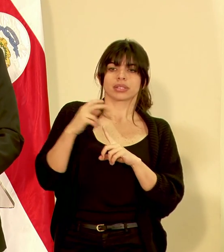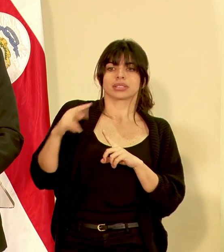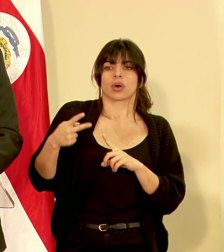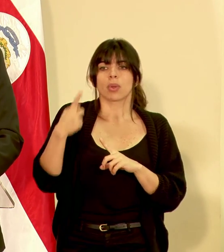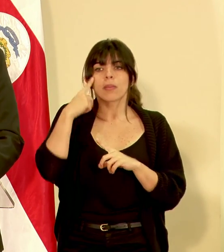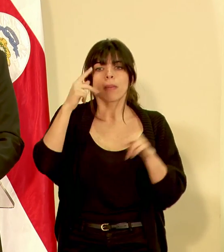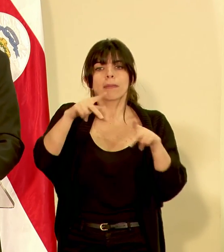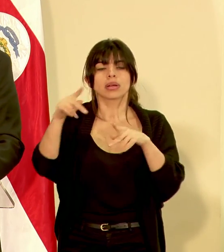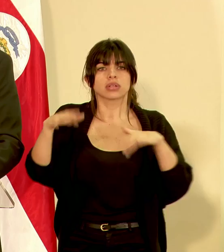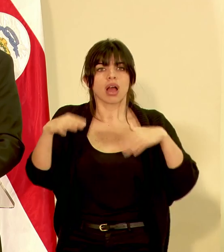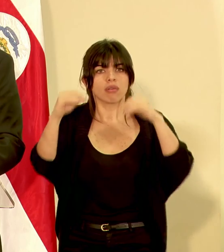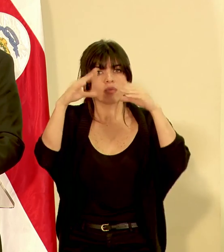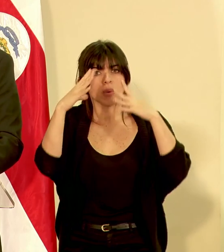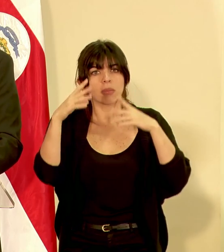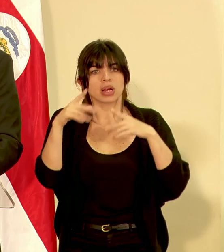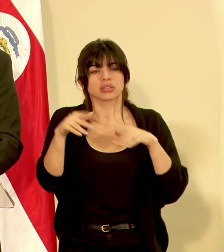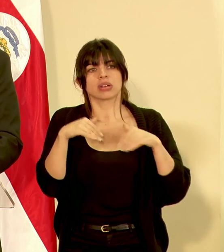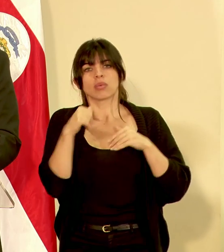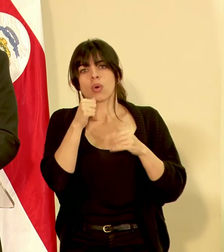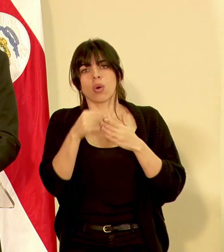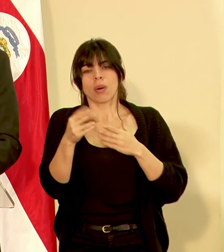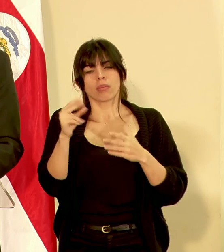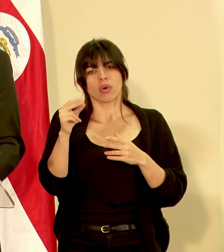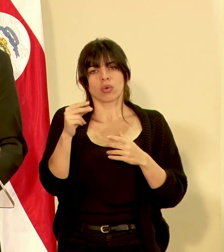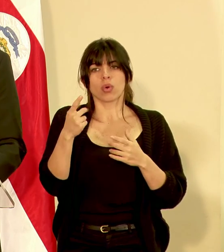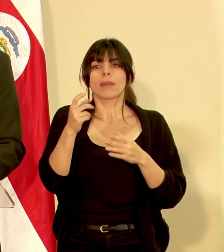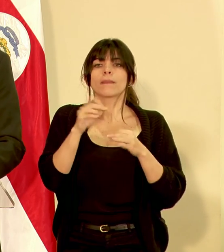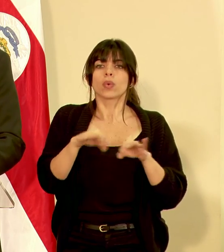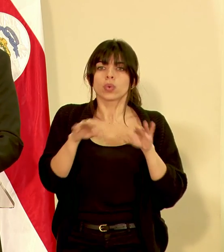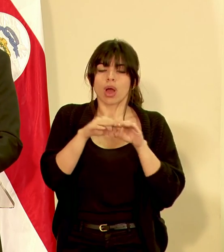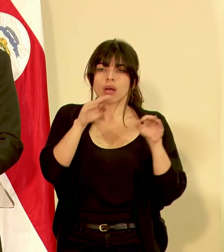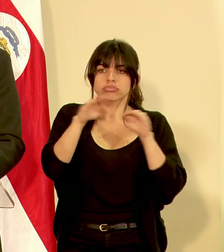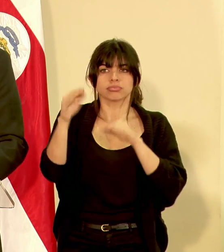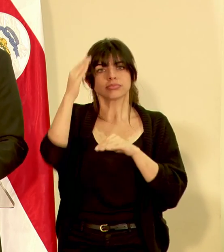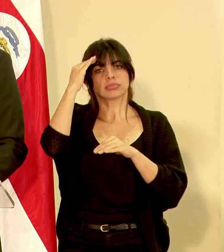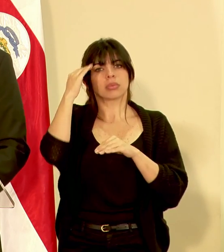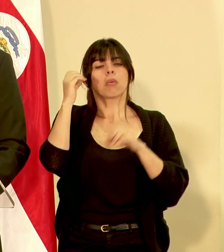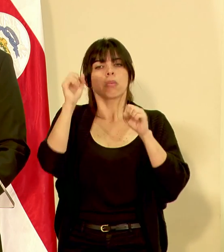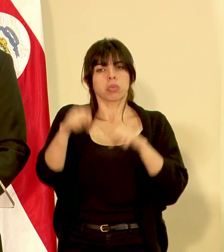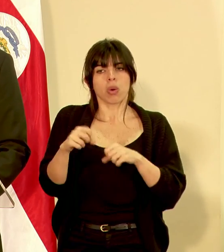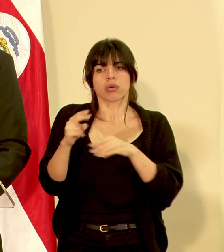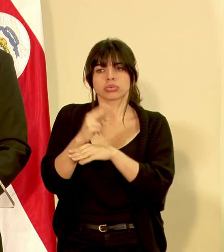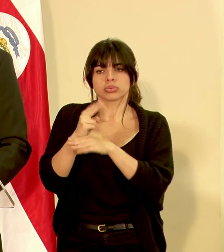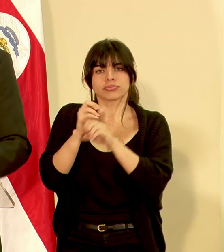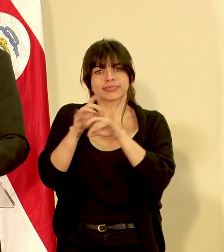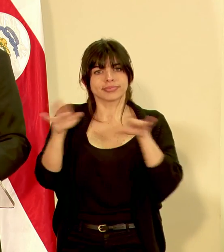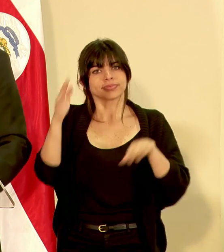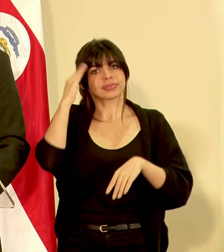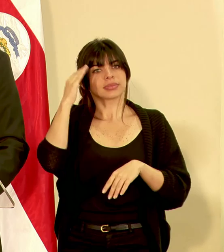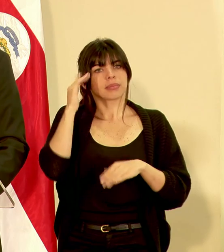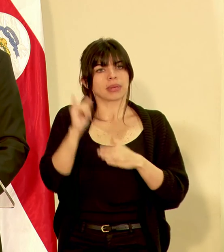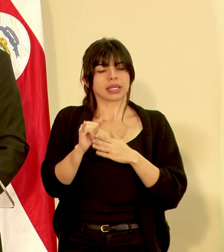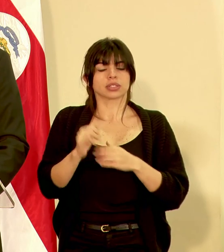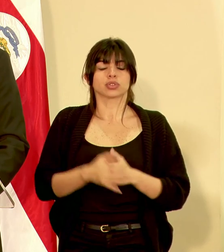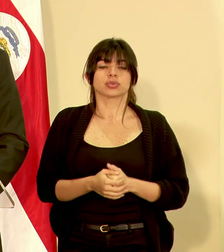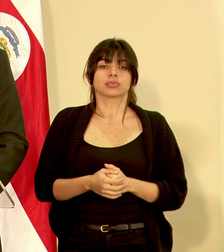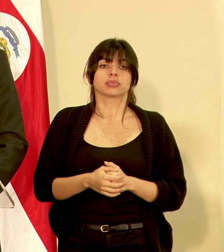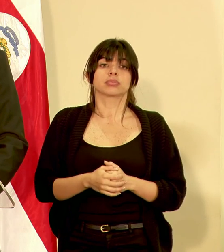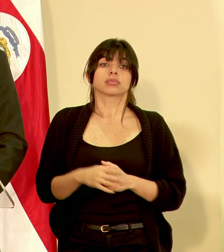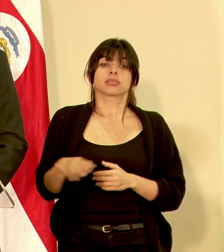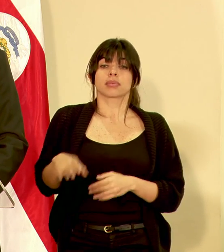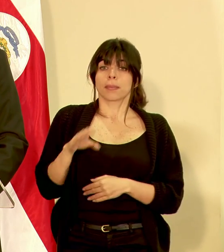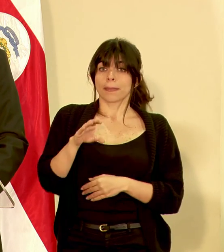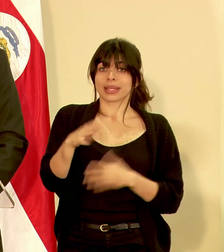la desinformación y esto pues hacemos la solicitud para que se pueda extender estos mensajes. En cuanto a la